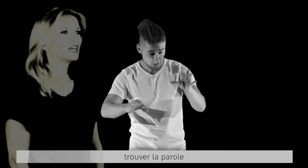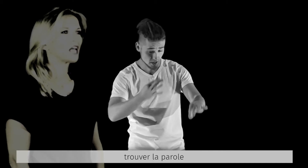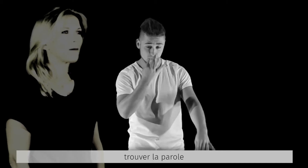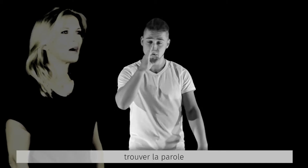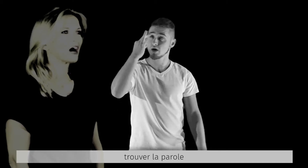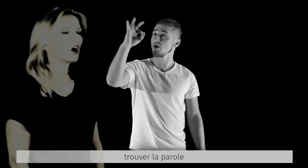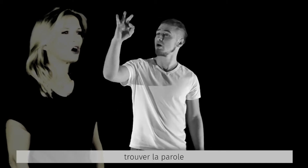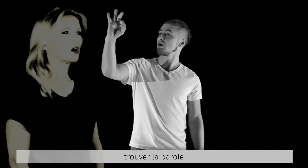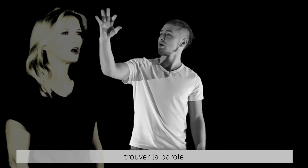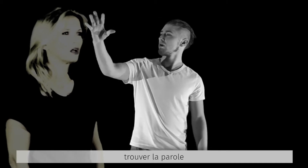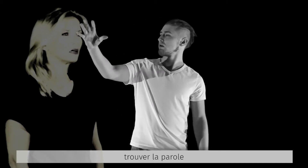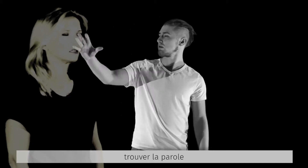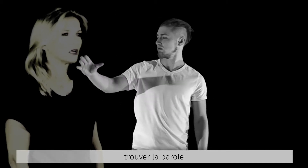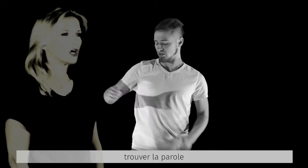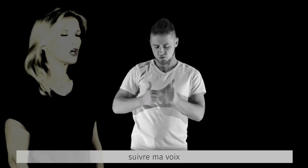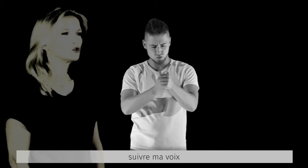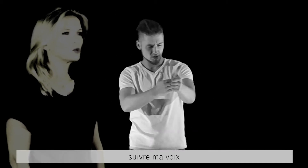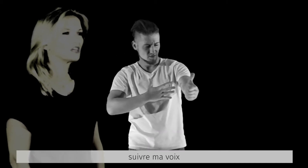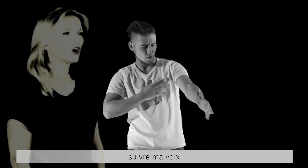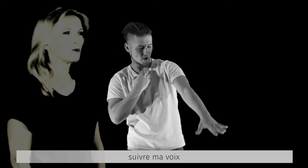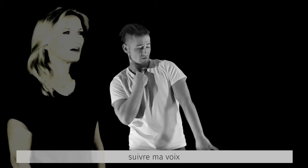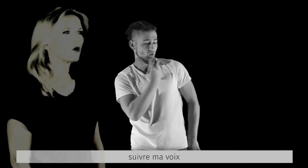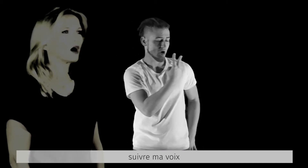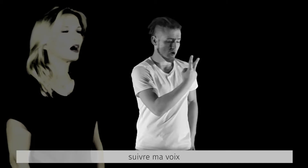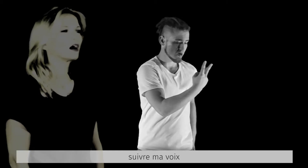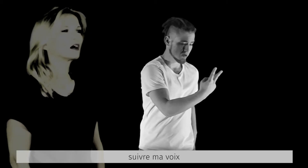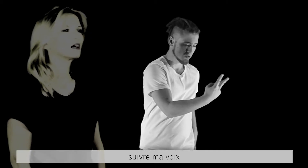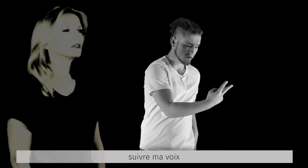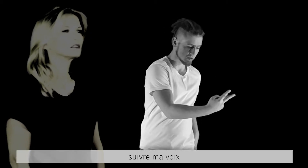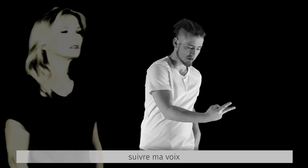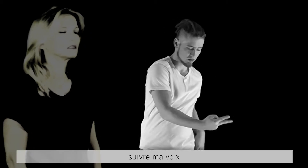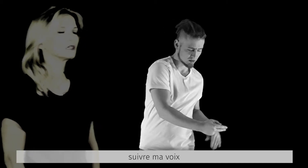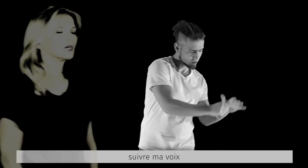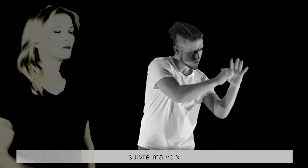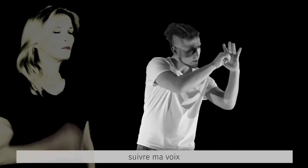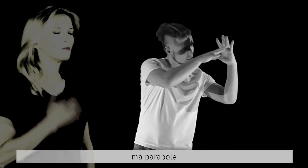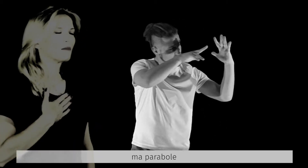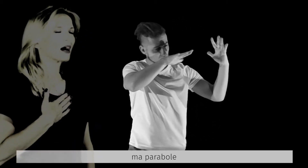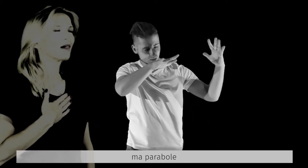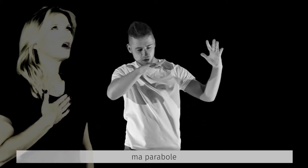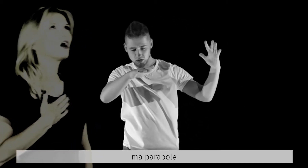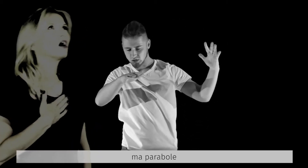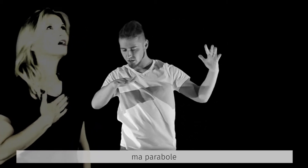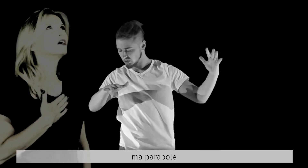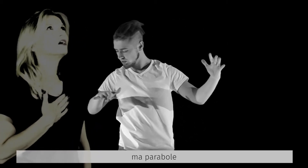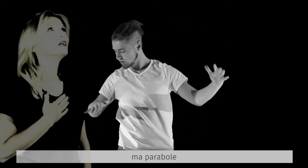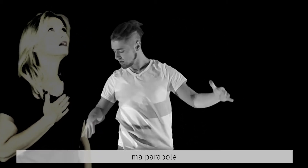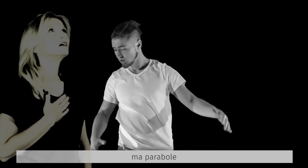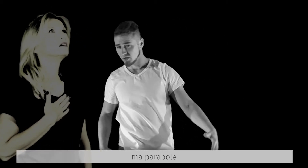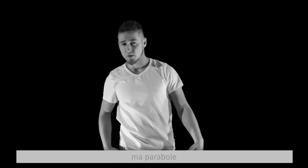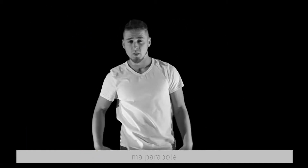la parole Suivre ma voix, ma parabole